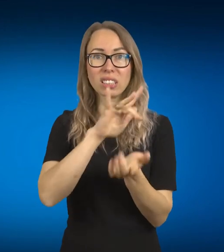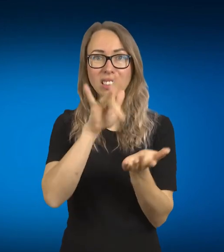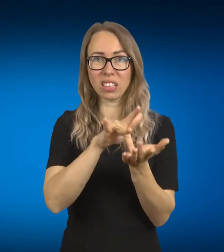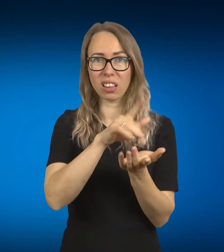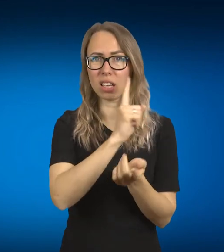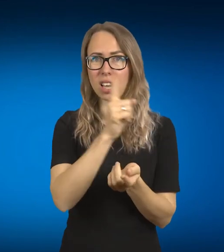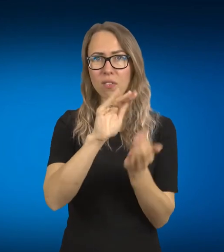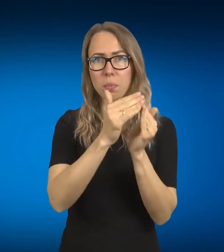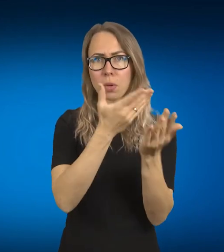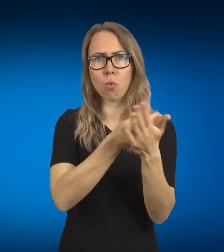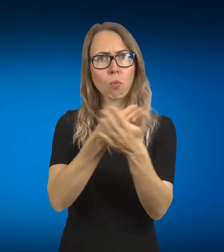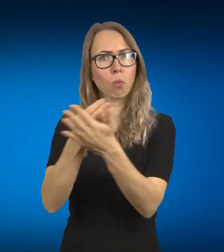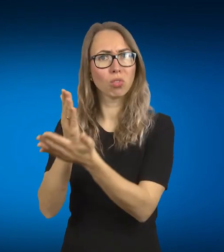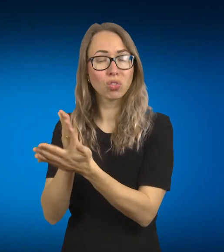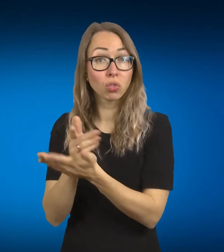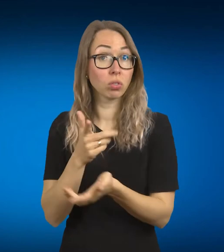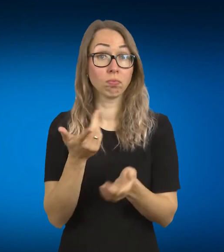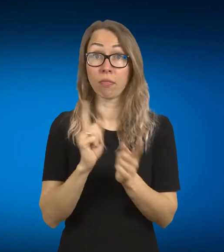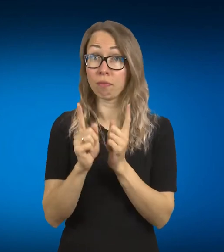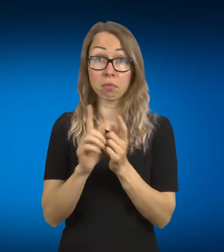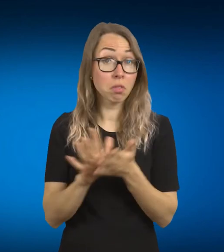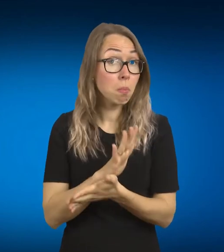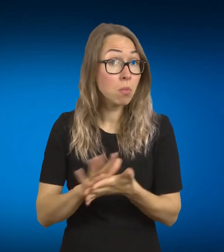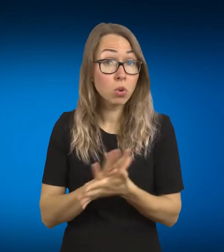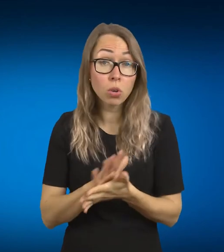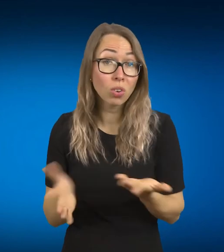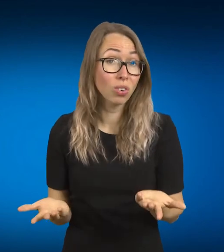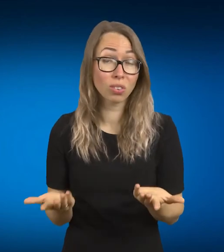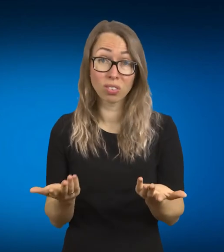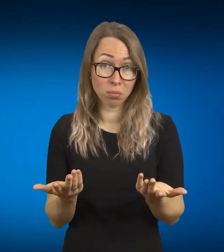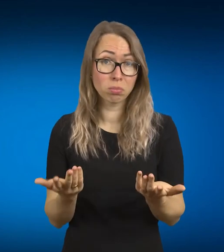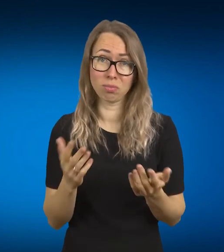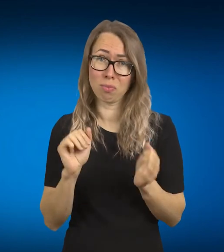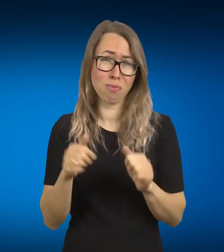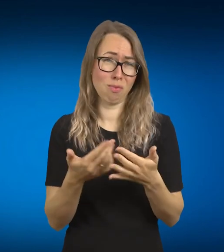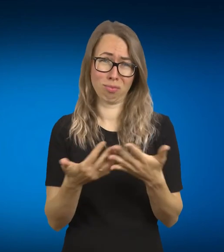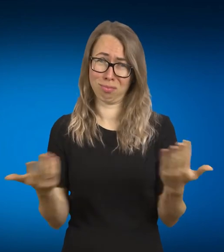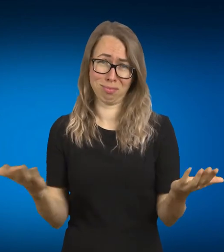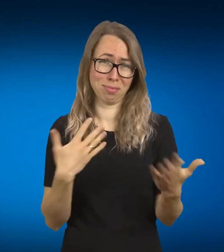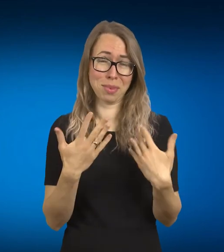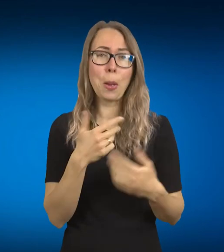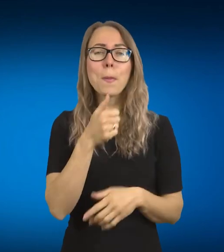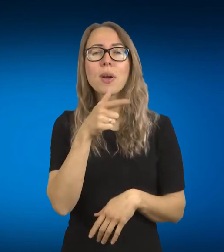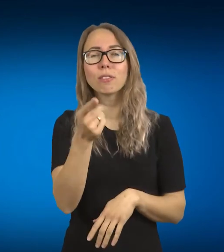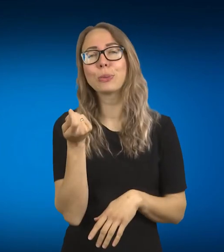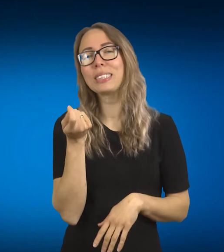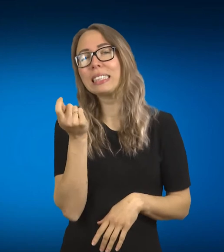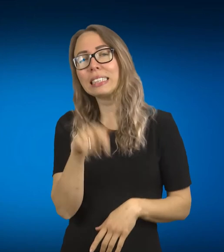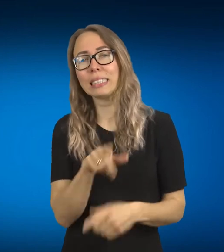paslogos yra nemokamos. Tai, aišku, kai su što žmogum nesusitinki ir net nežinai, kad jie tarp